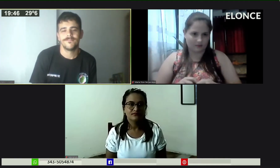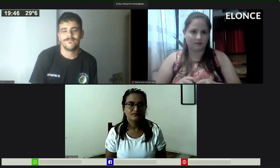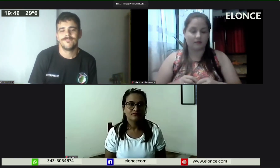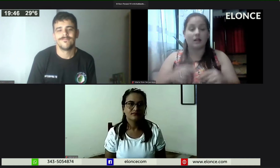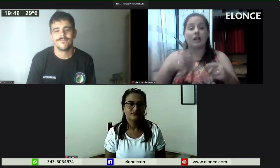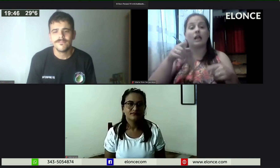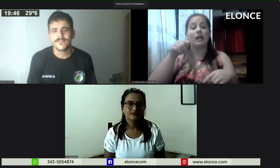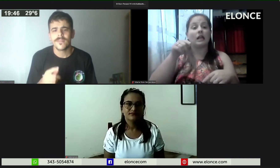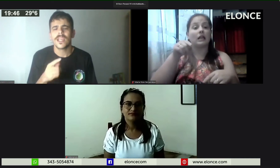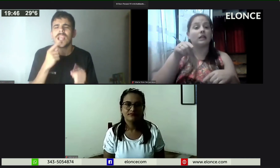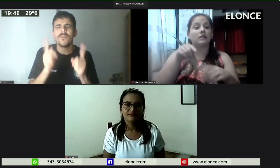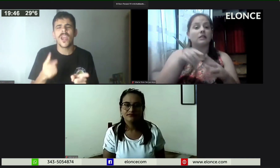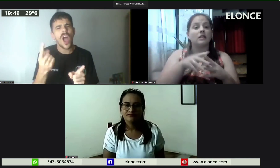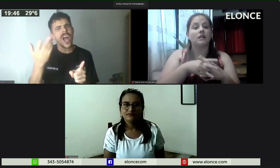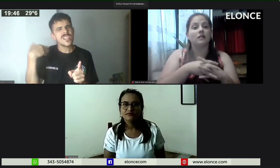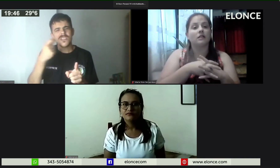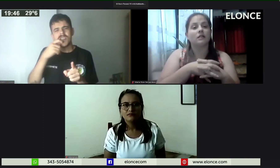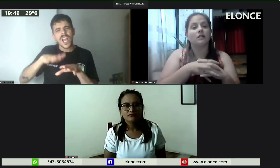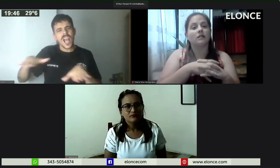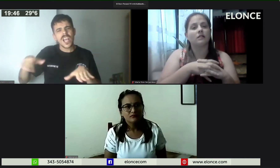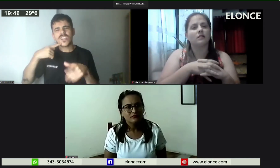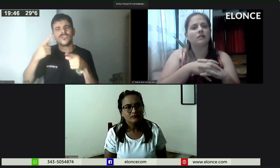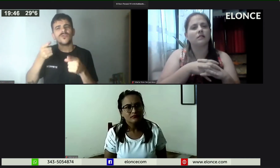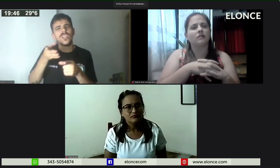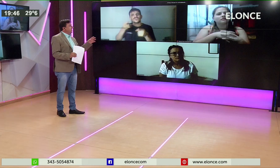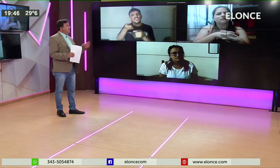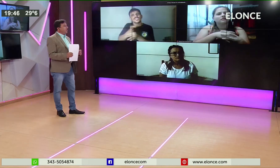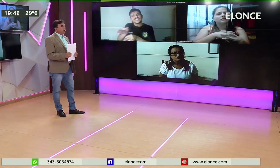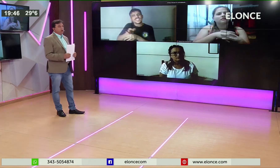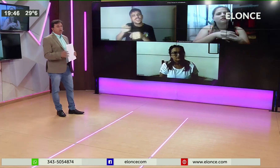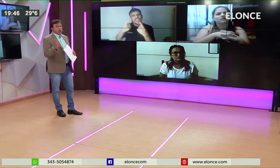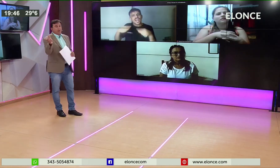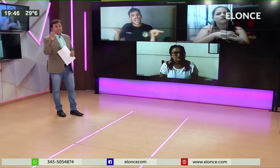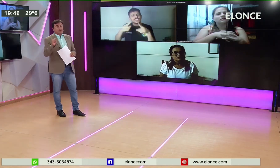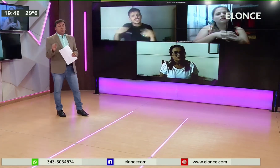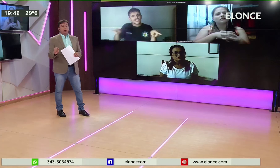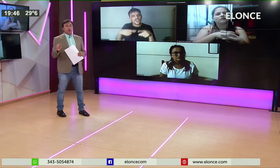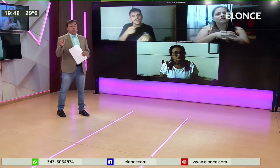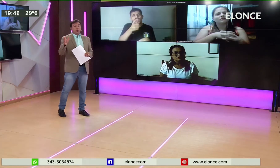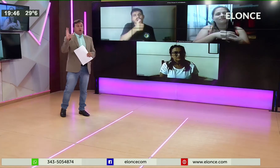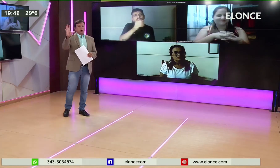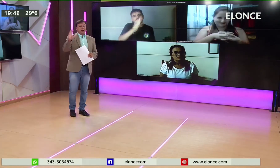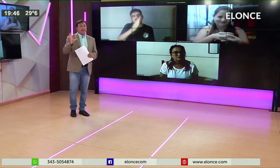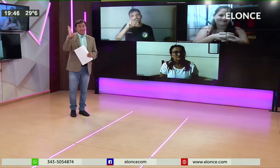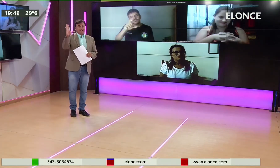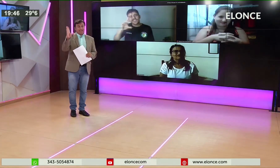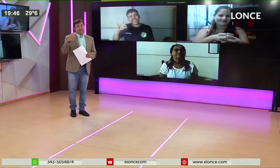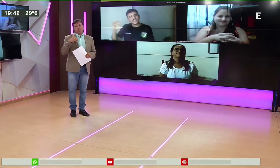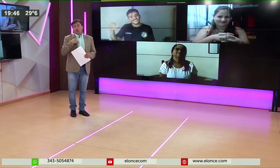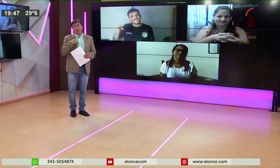canción que le enseñaban a los chicos con el abecedario y lo iban haciendo con las letras del abecedario. Yo no la